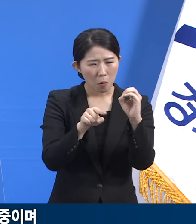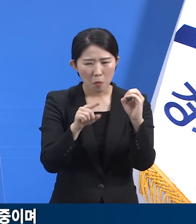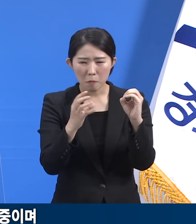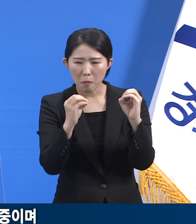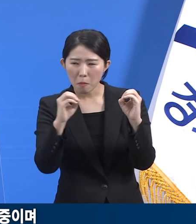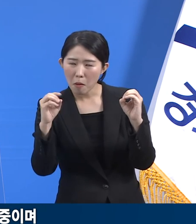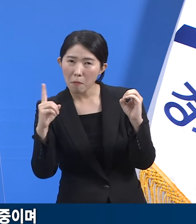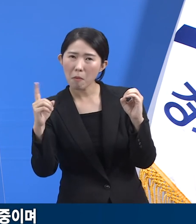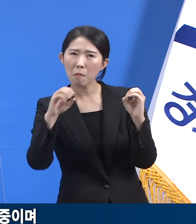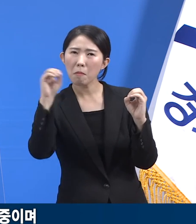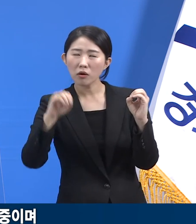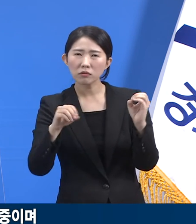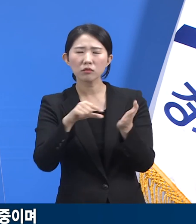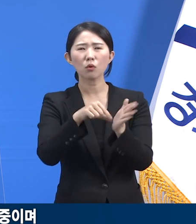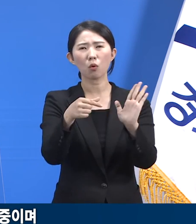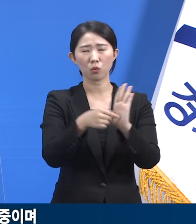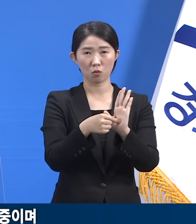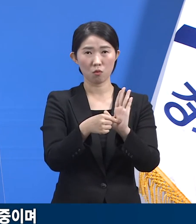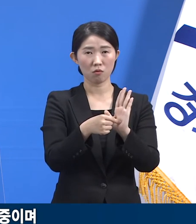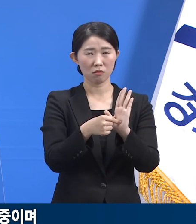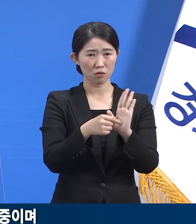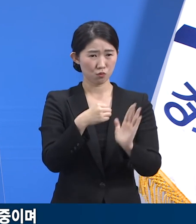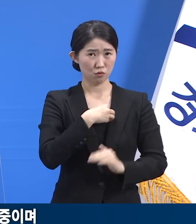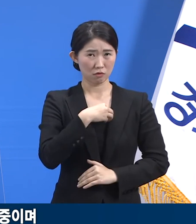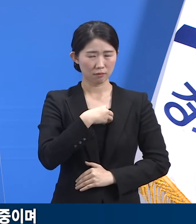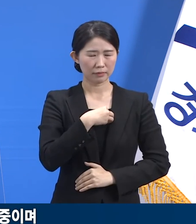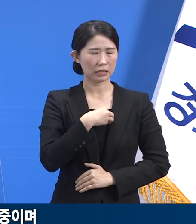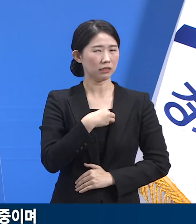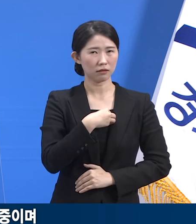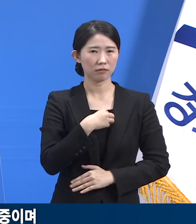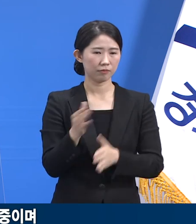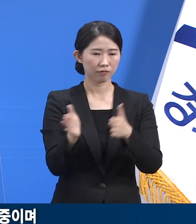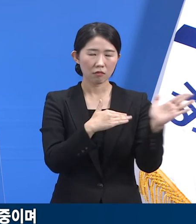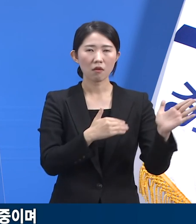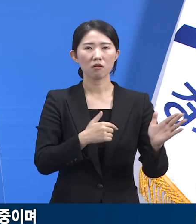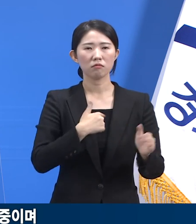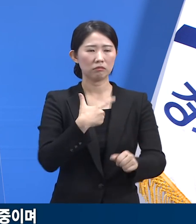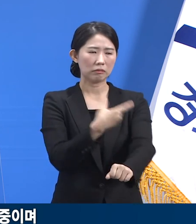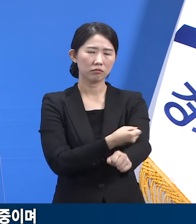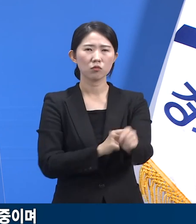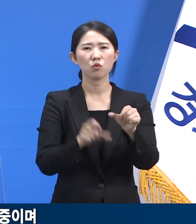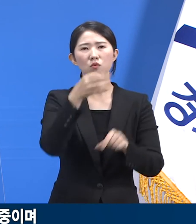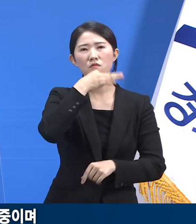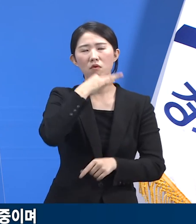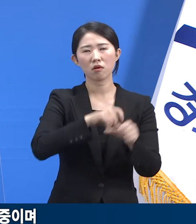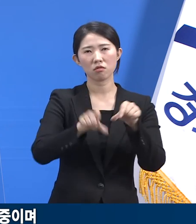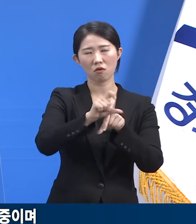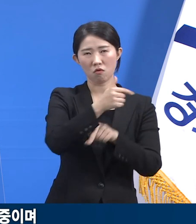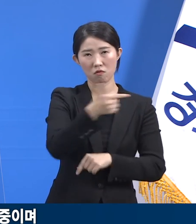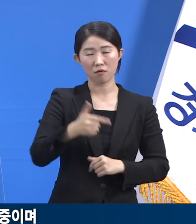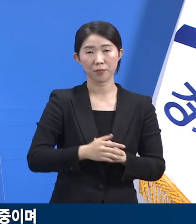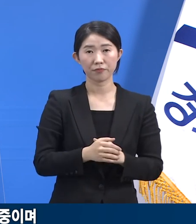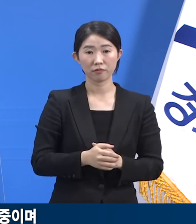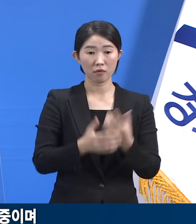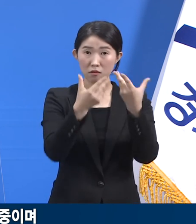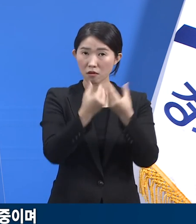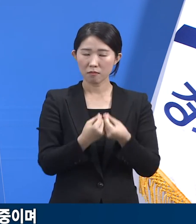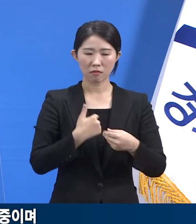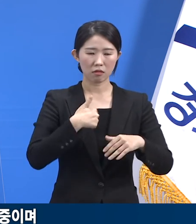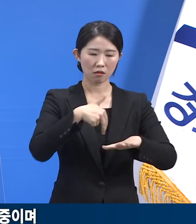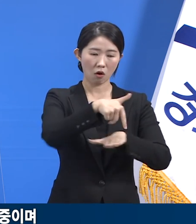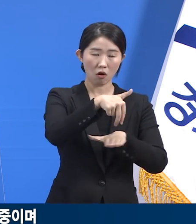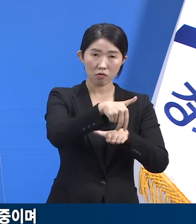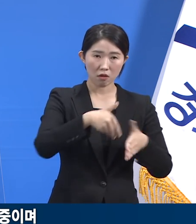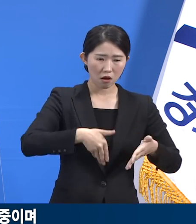인도를 걸어가다가 혹시 넘어져 다칠 우려가 있음을 알게 되었다 해서 차도로 내려가를 수는